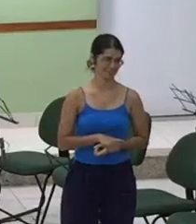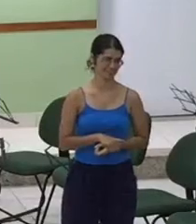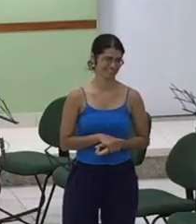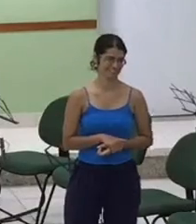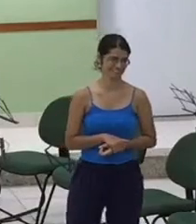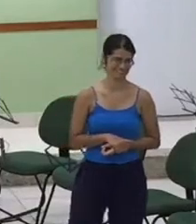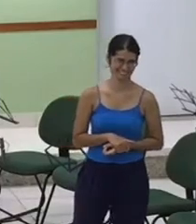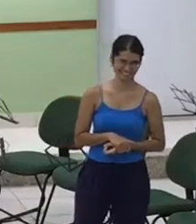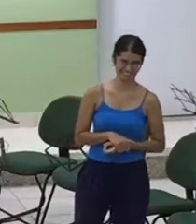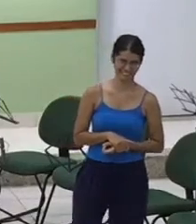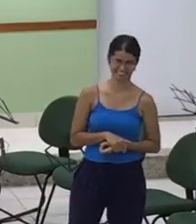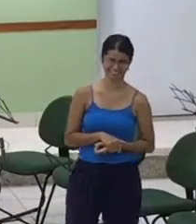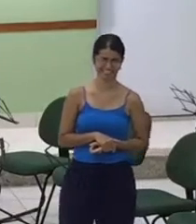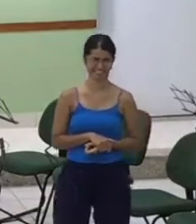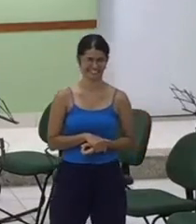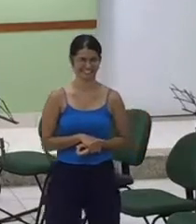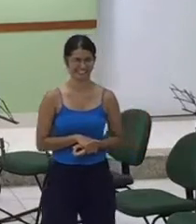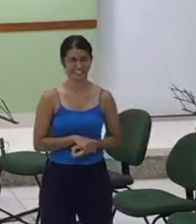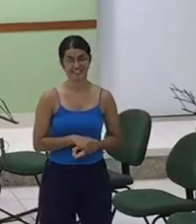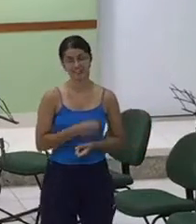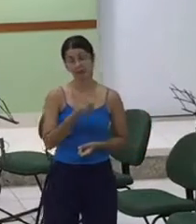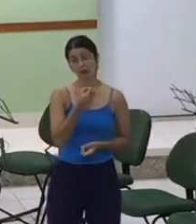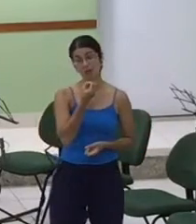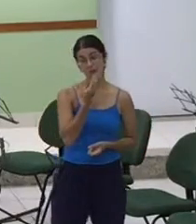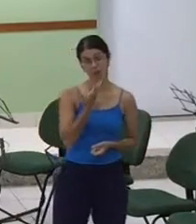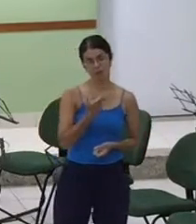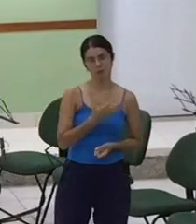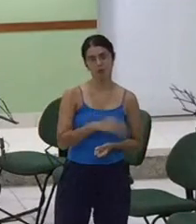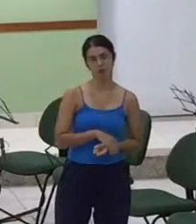Que a gente lembra A primeira vez Que viemos Da igreja